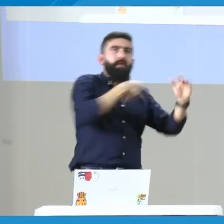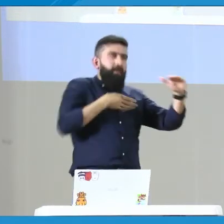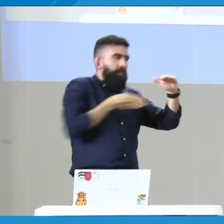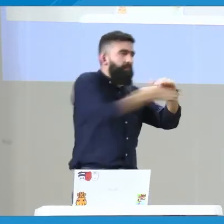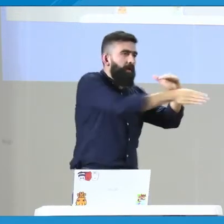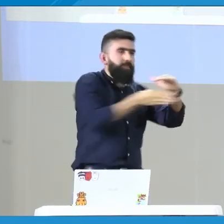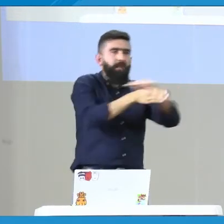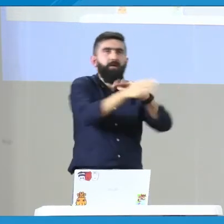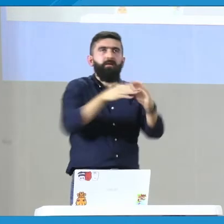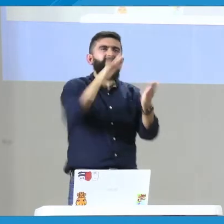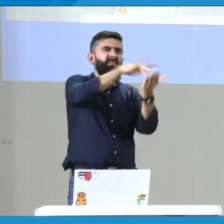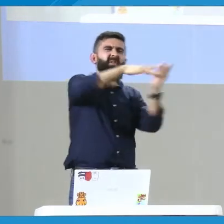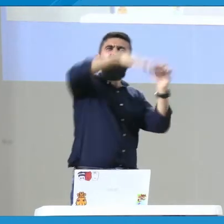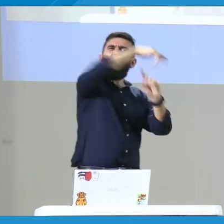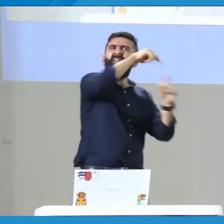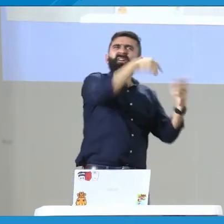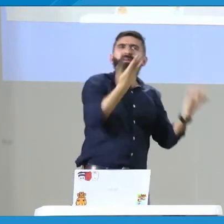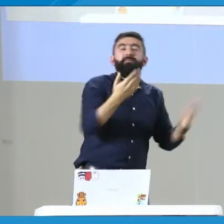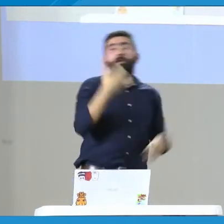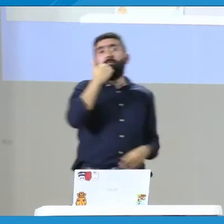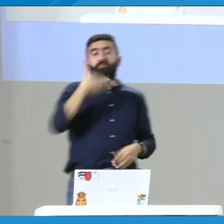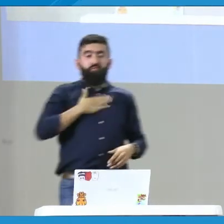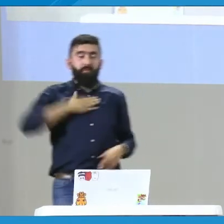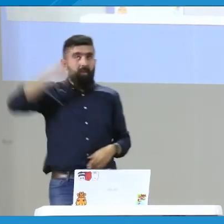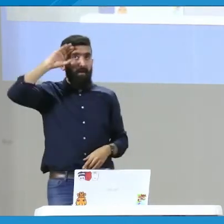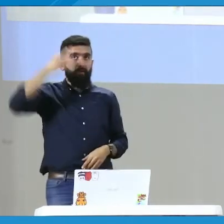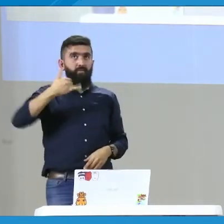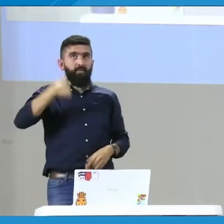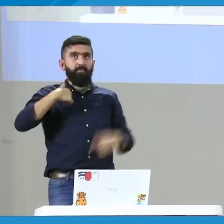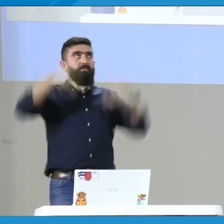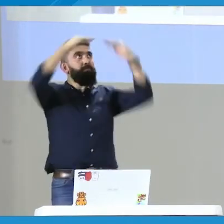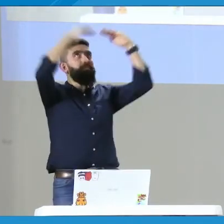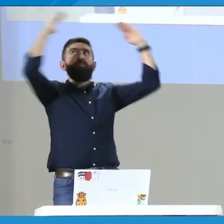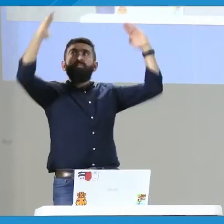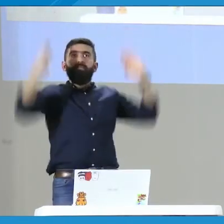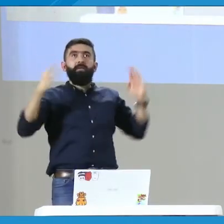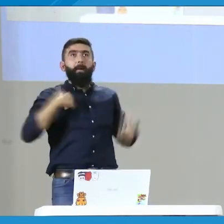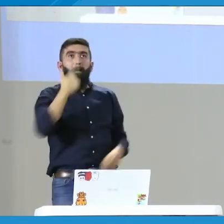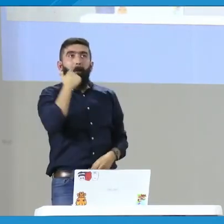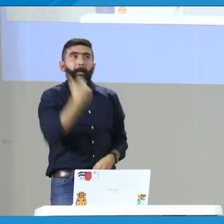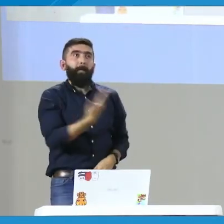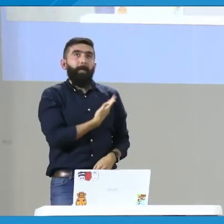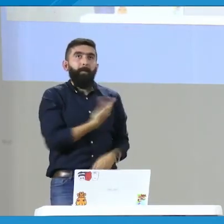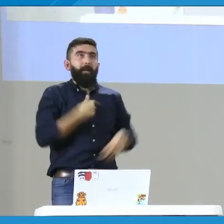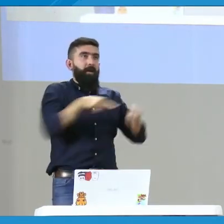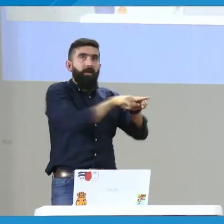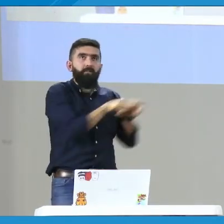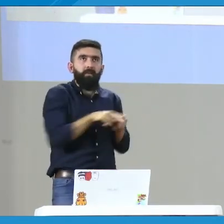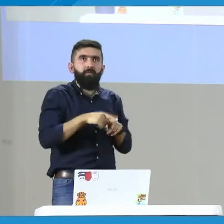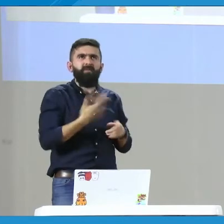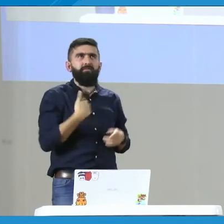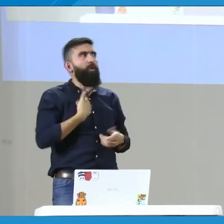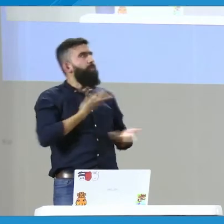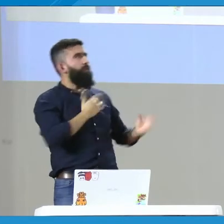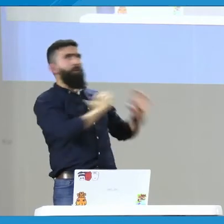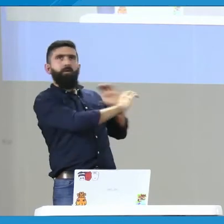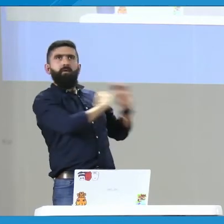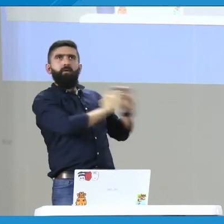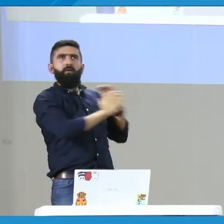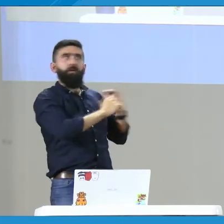Entonces, vamos a hablar de la participación en el acceso a diferentes ámbitos de la vida. Entonces, por ejemplo, yo, Jesús Monroy, yo en mi